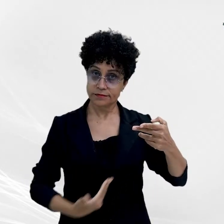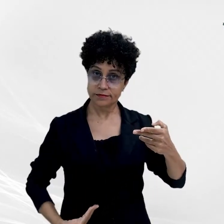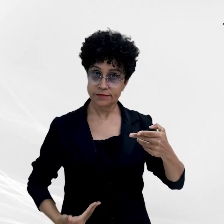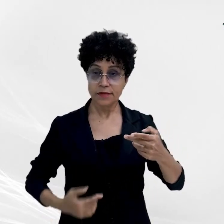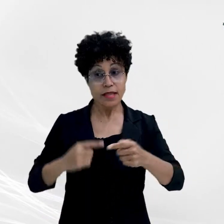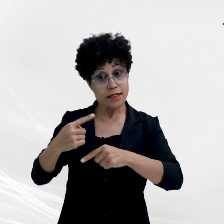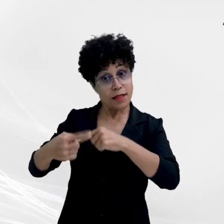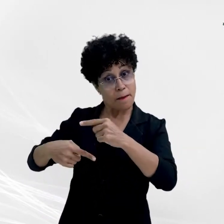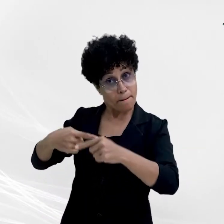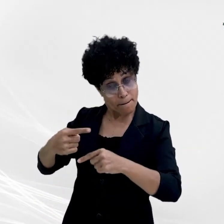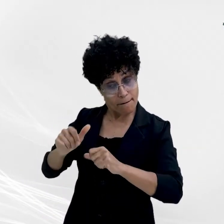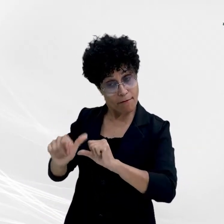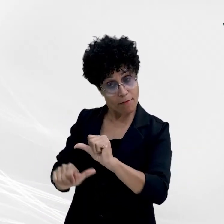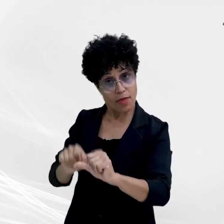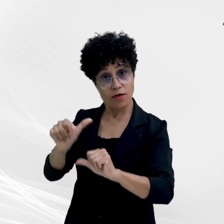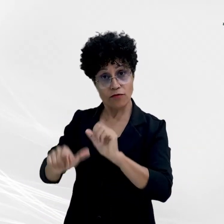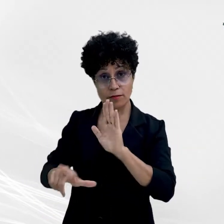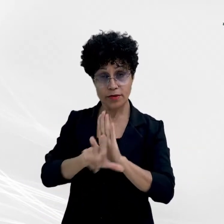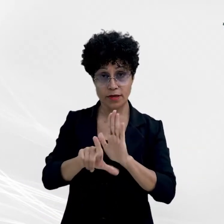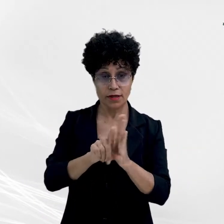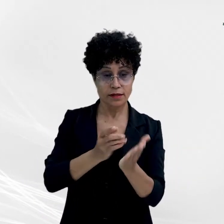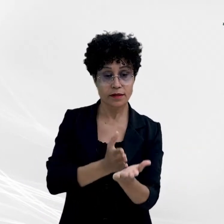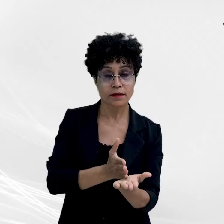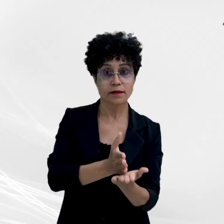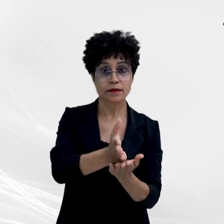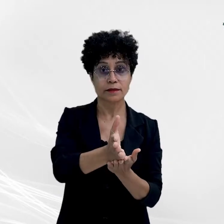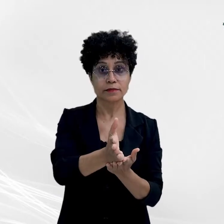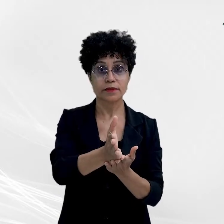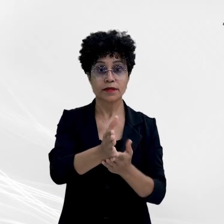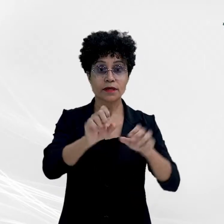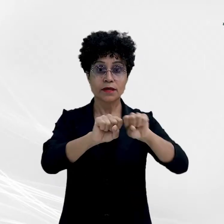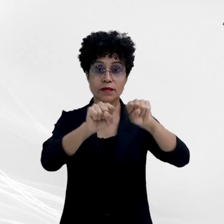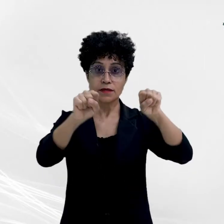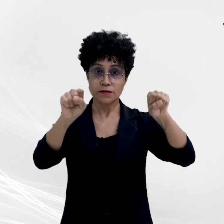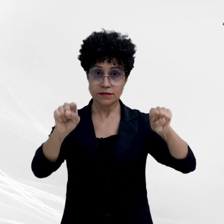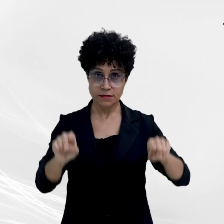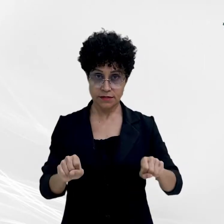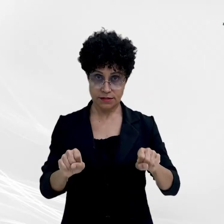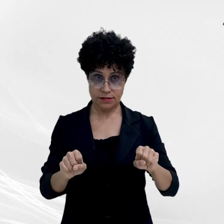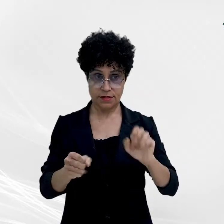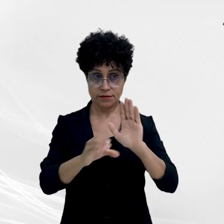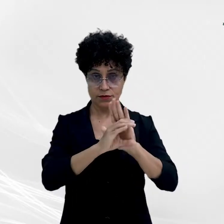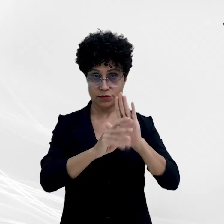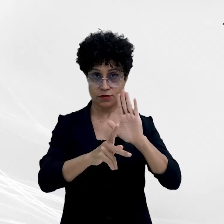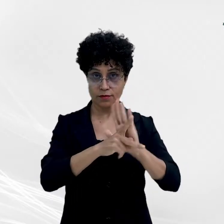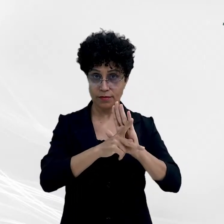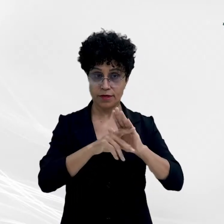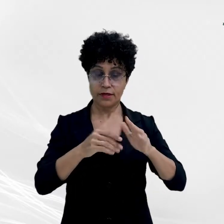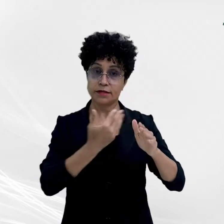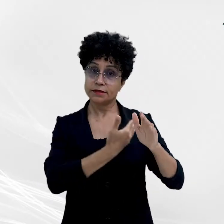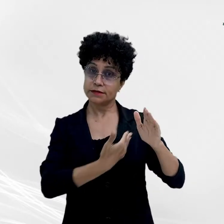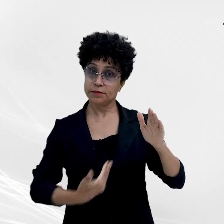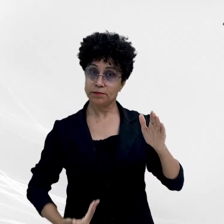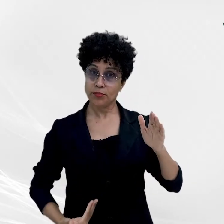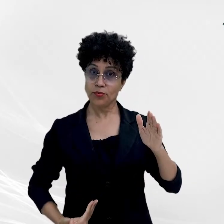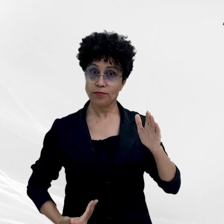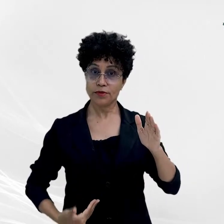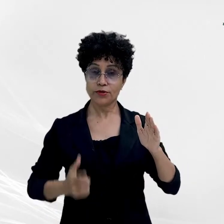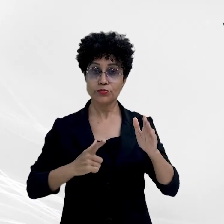reforma da lei da improbidade e o sistema de compliance público como instrumento de mitigação dos atos